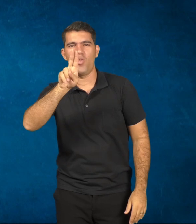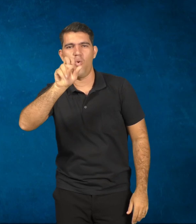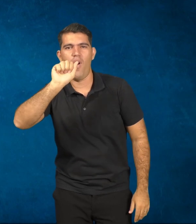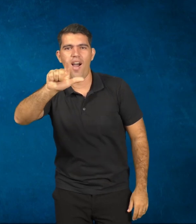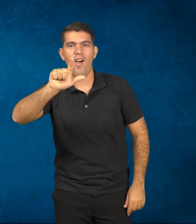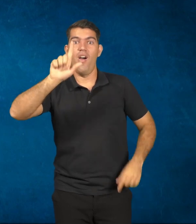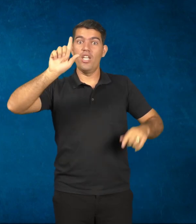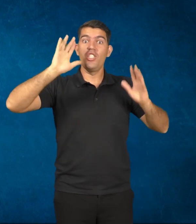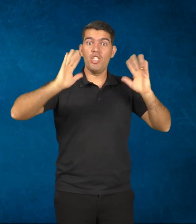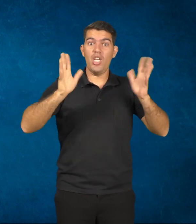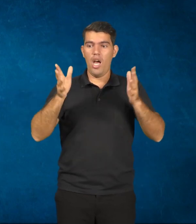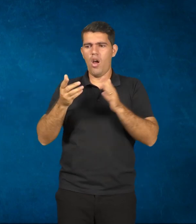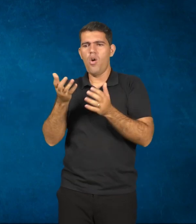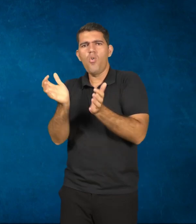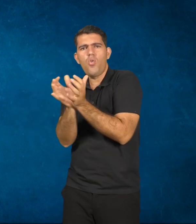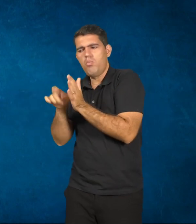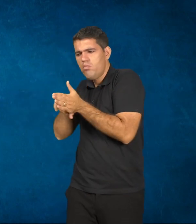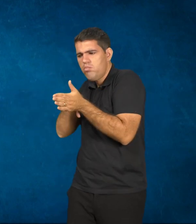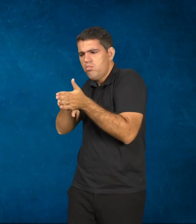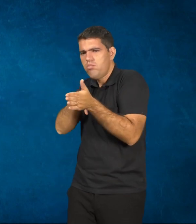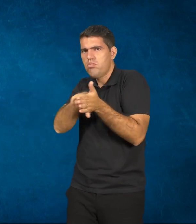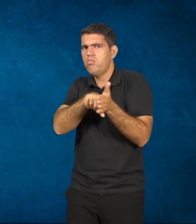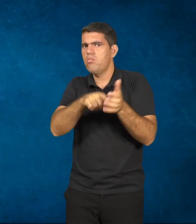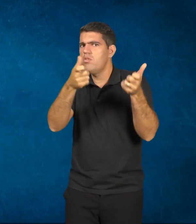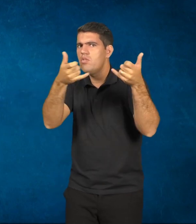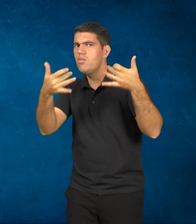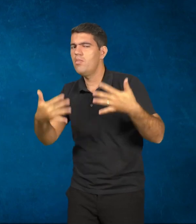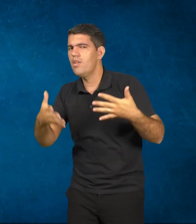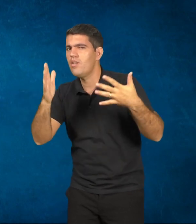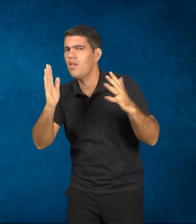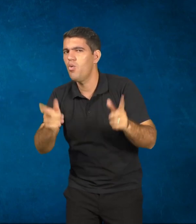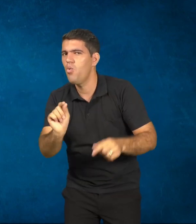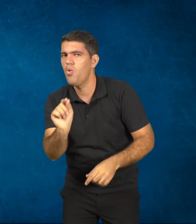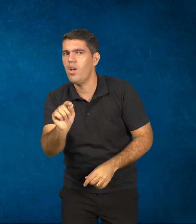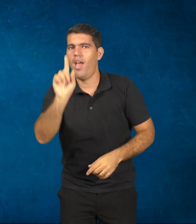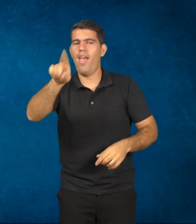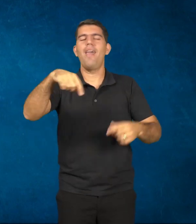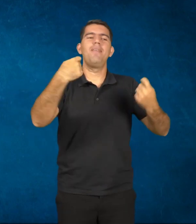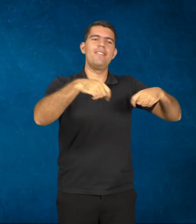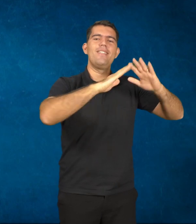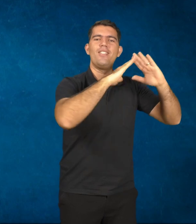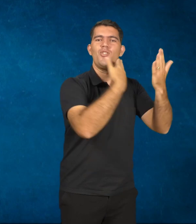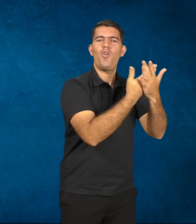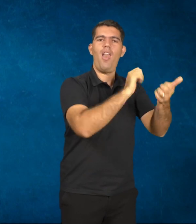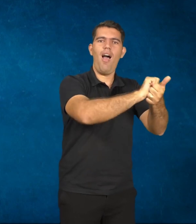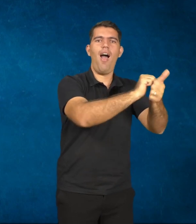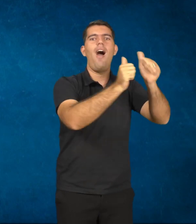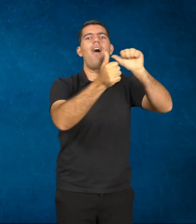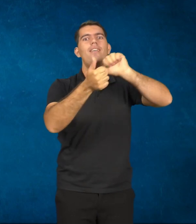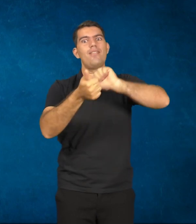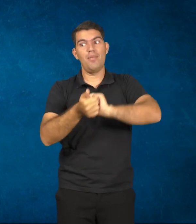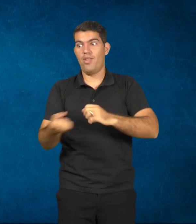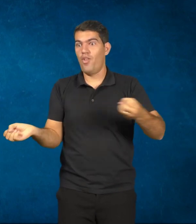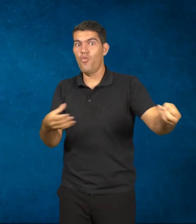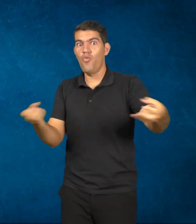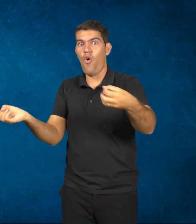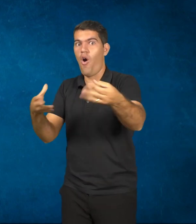correntes de pesquisadores que julgam ser necessária a adaptação das escolas aos novos comportamentos